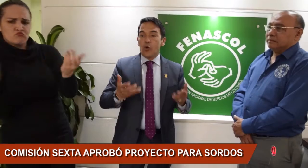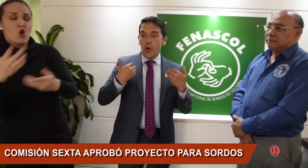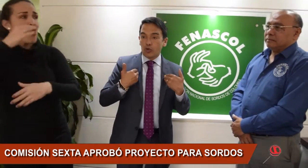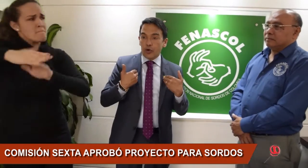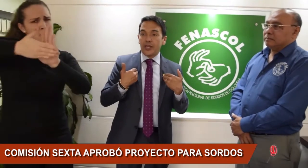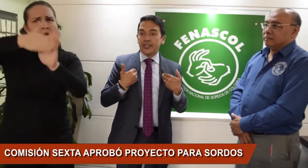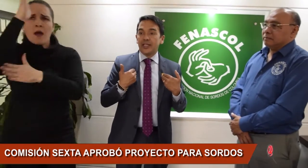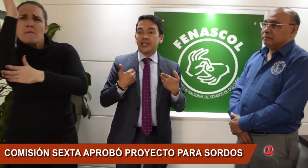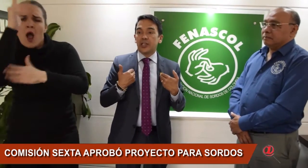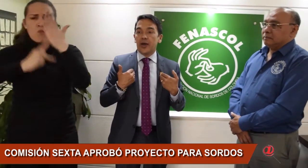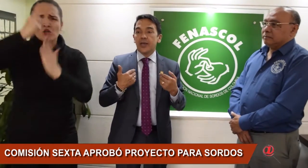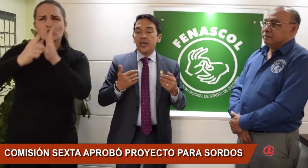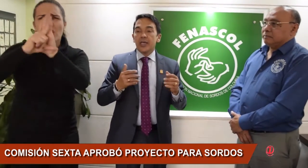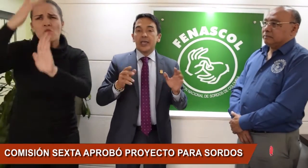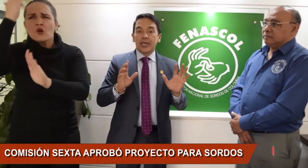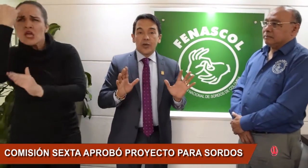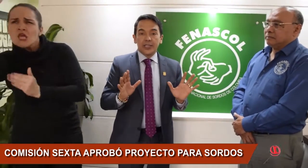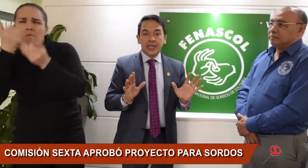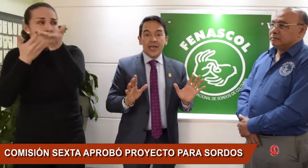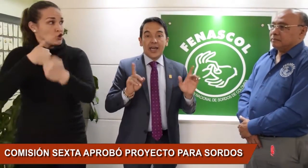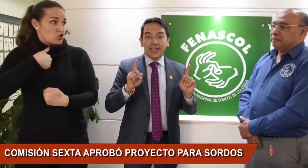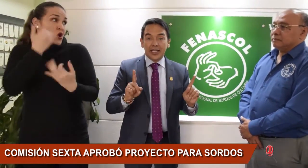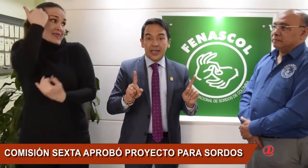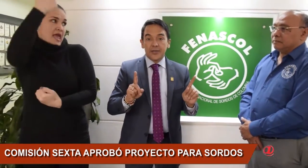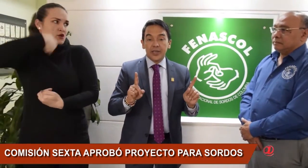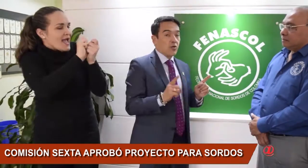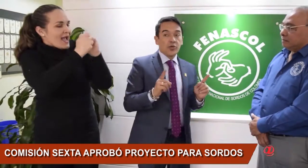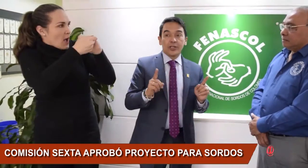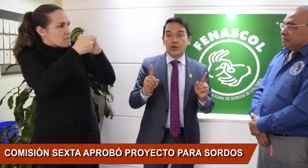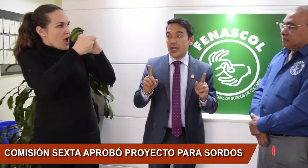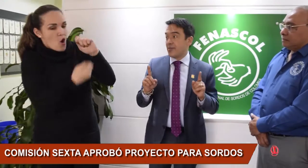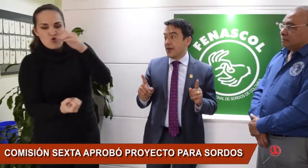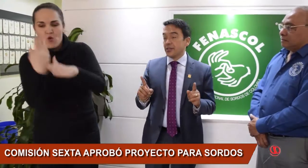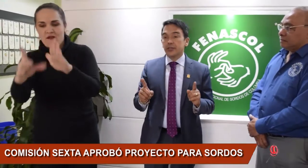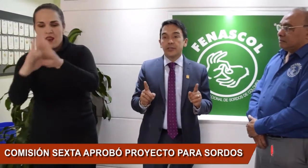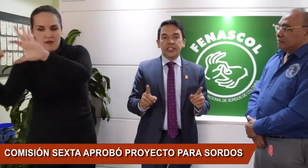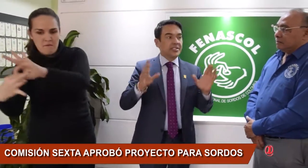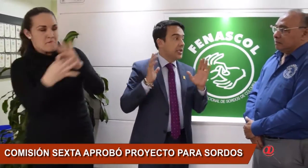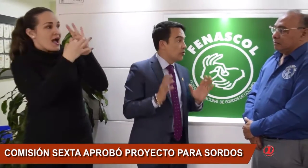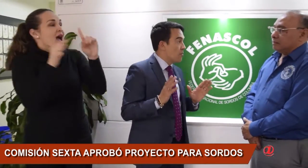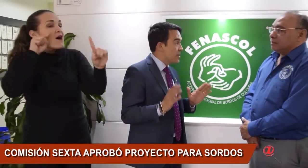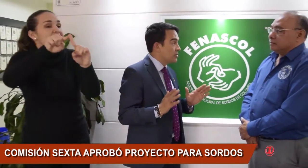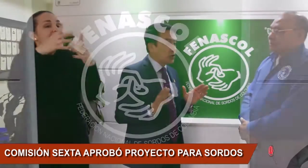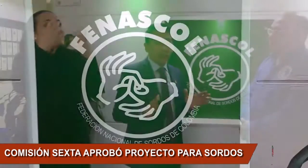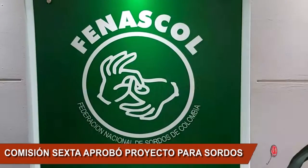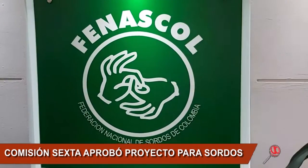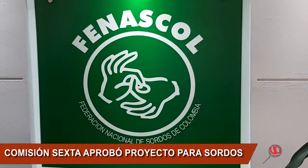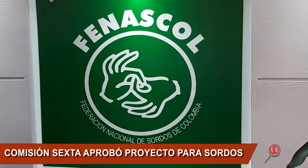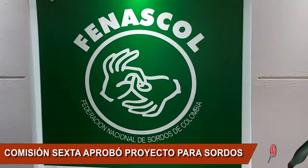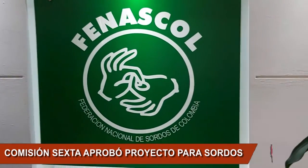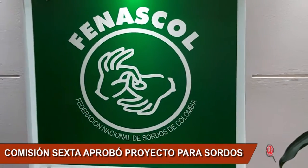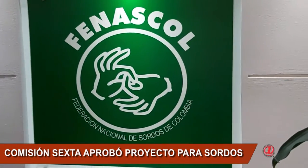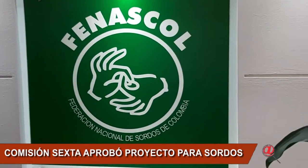debate como autor de esta iniciativa y quiero decirle y agradecerle. El representante de la Cámara, José Vicente Carleño, manifestó que la Comisión